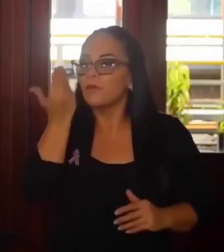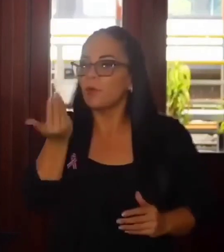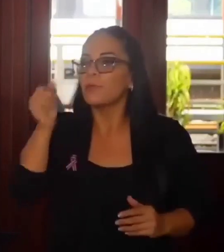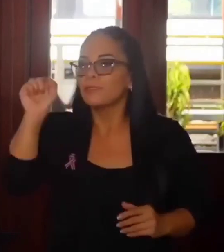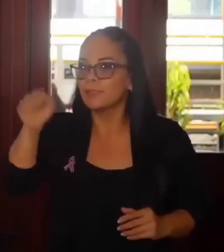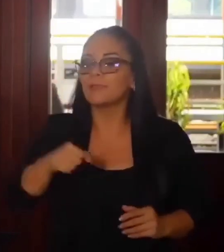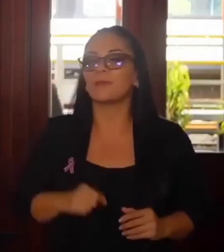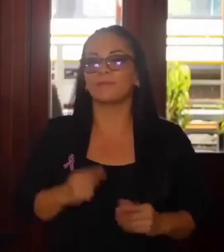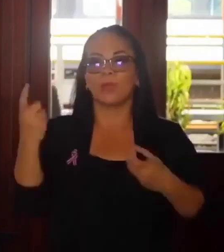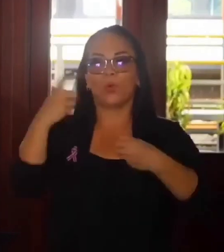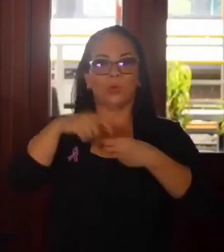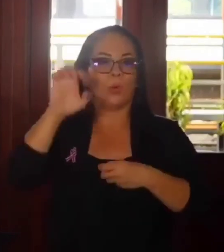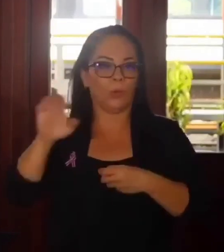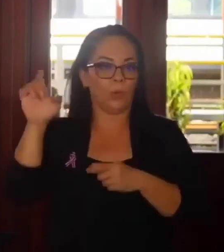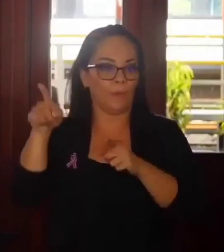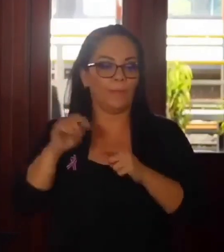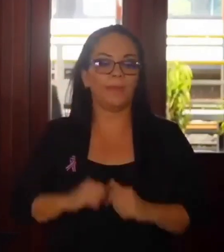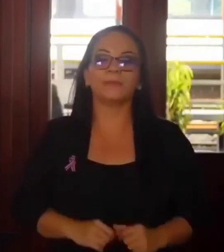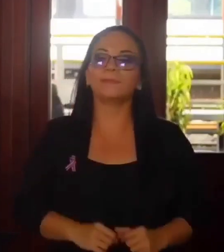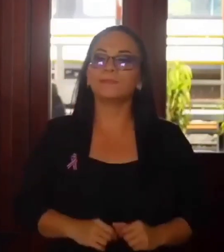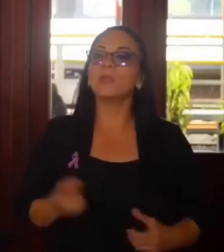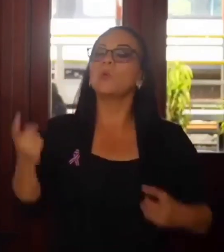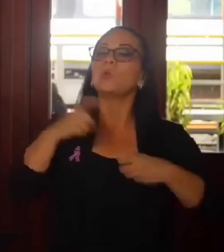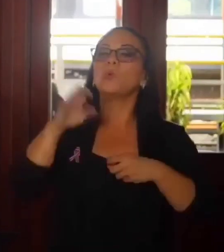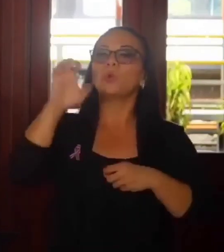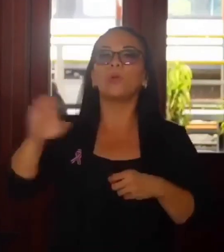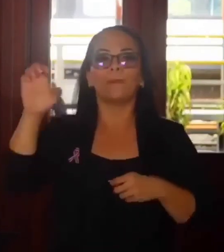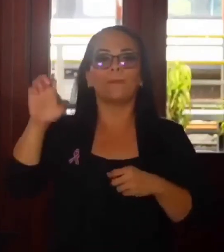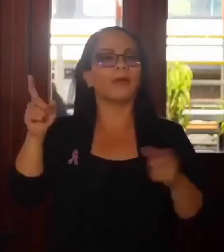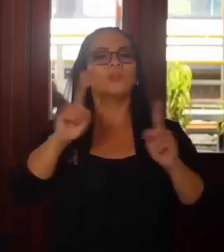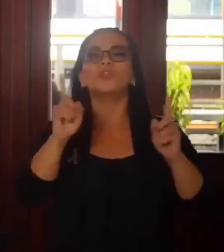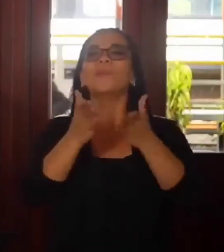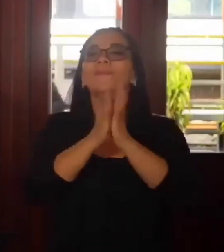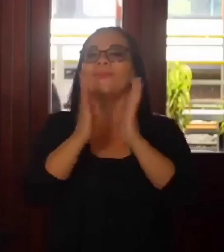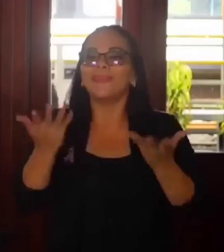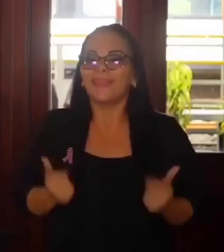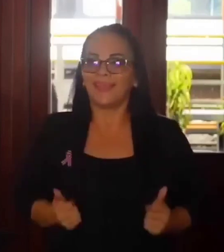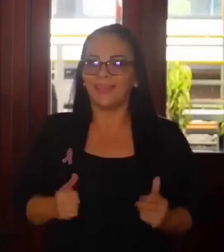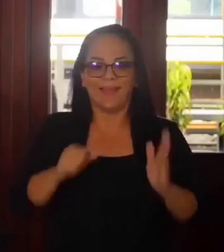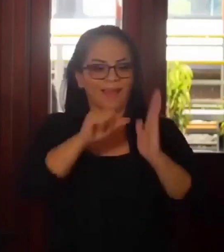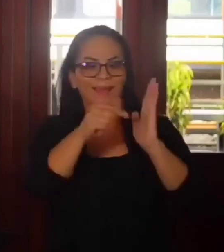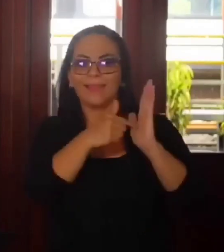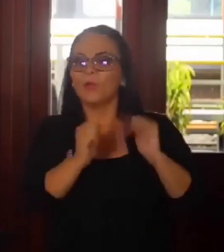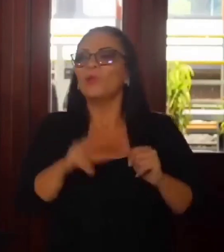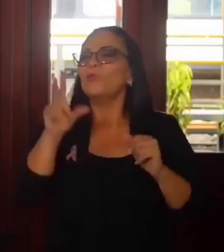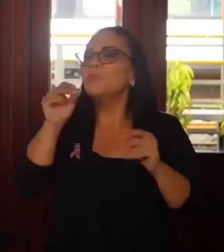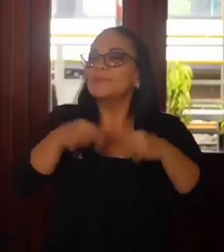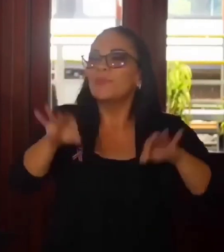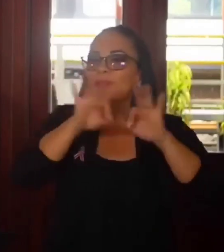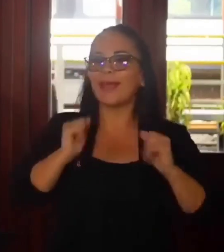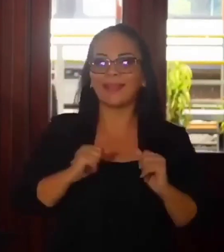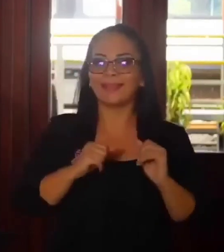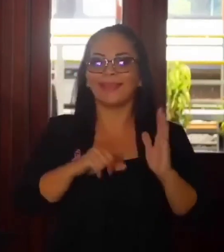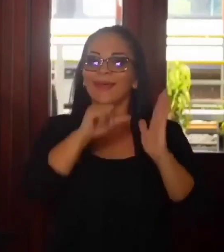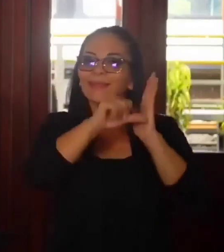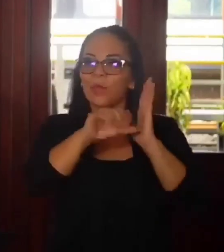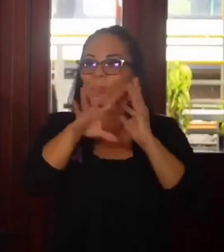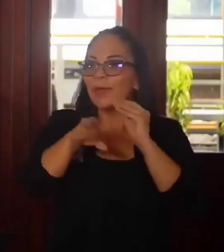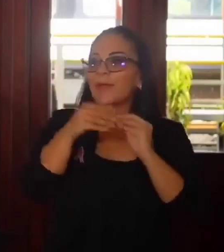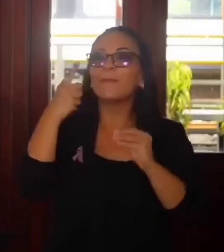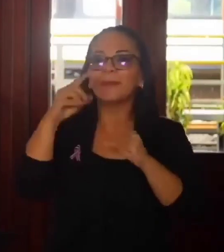de la Unión Europea. La Unión Europea no lo pide, ni siquiera es relevante para salir de esa lista.